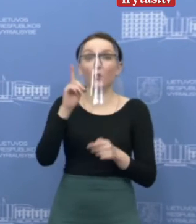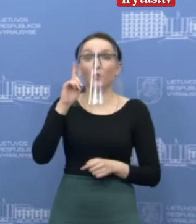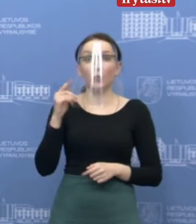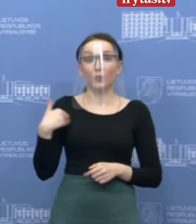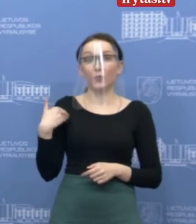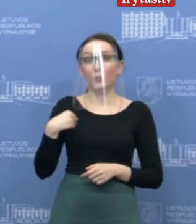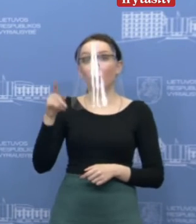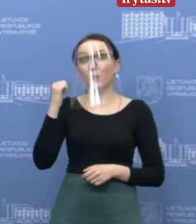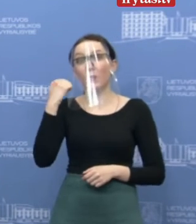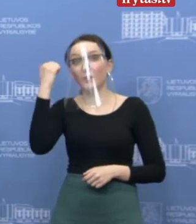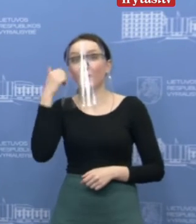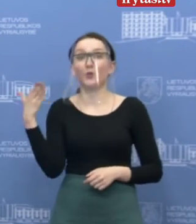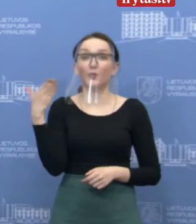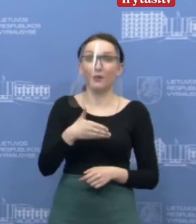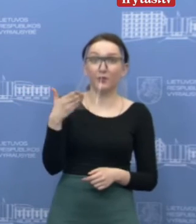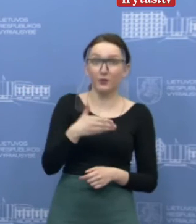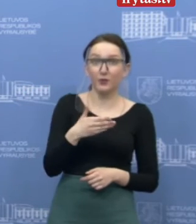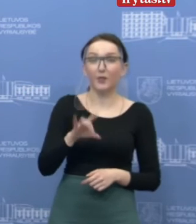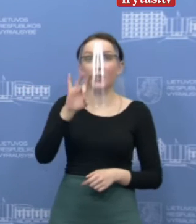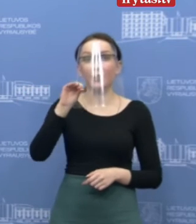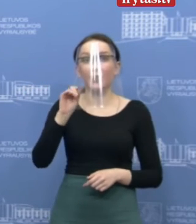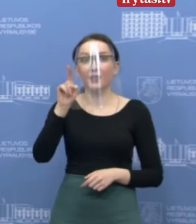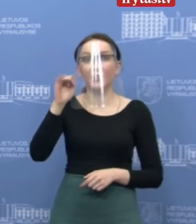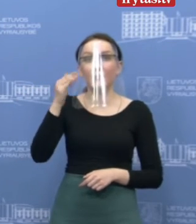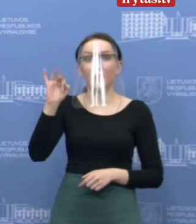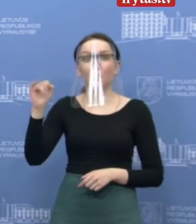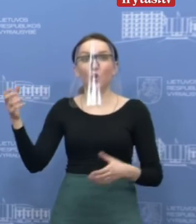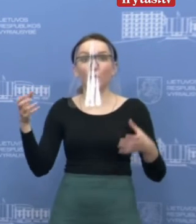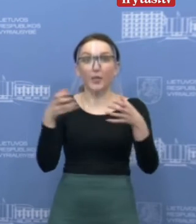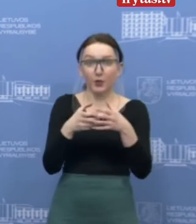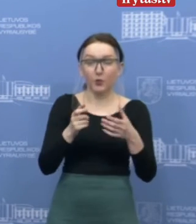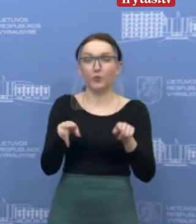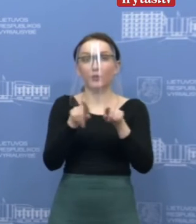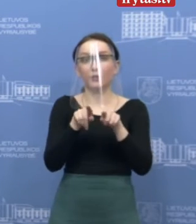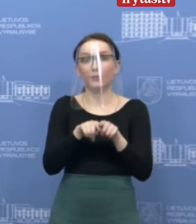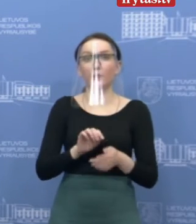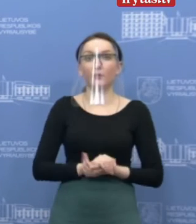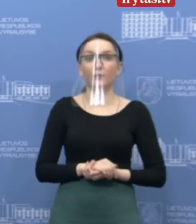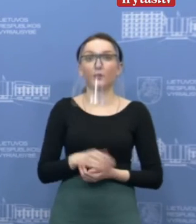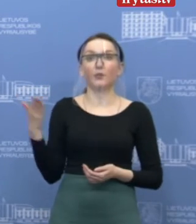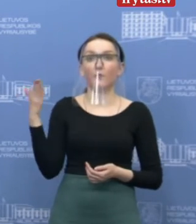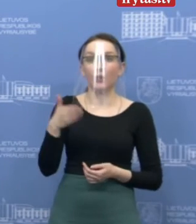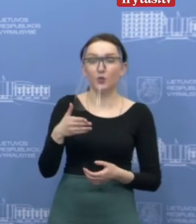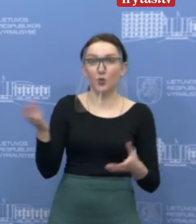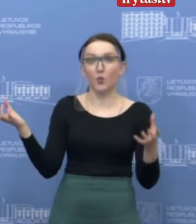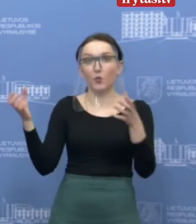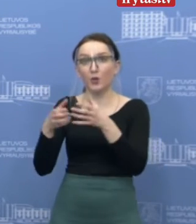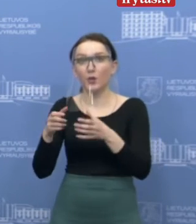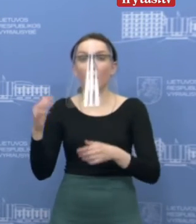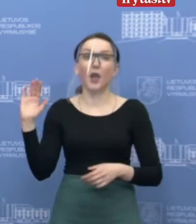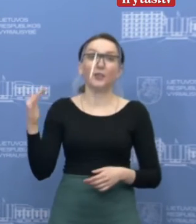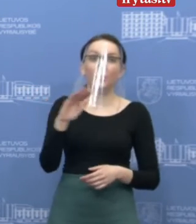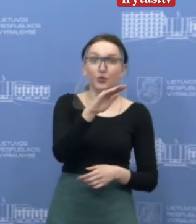savanoriams, būtent Gedimino legioną savanoriams, taip pat savanoriams ir iš